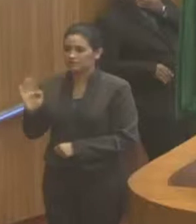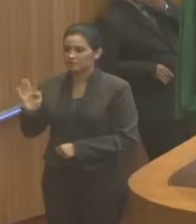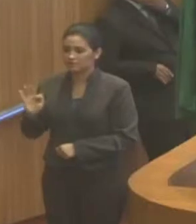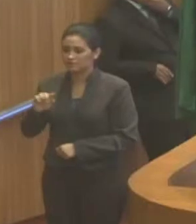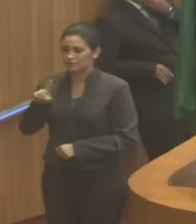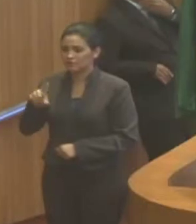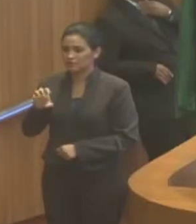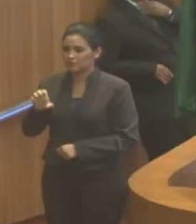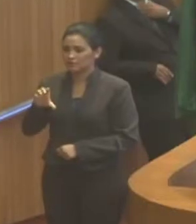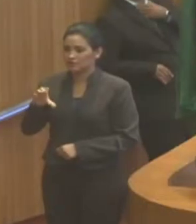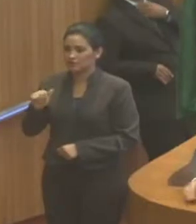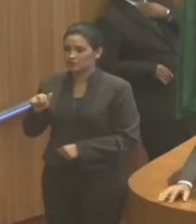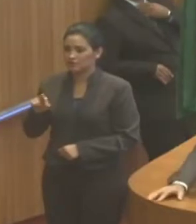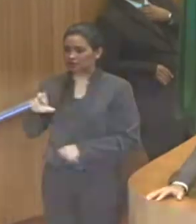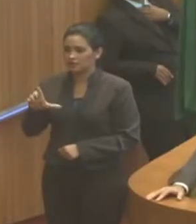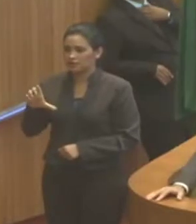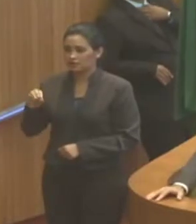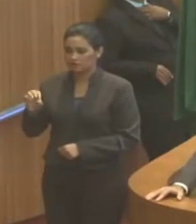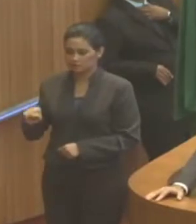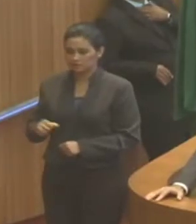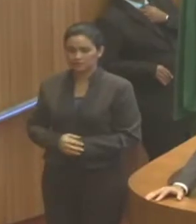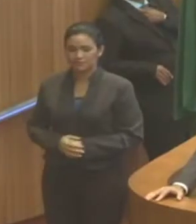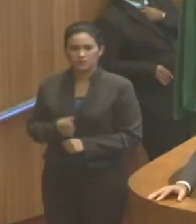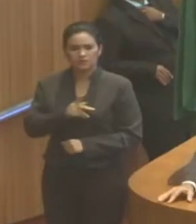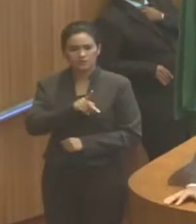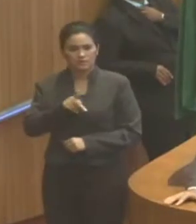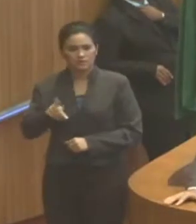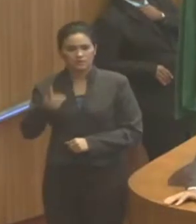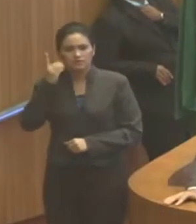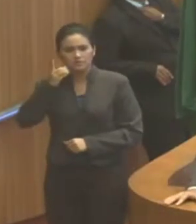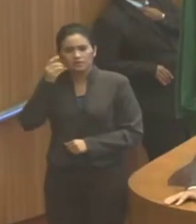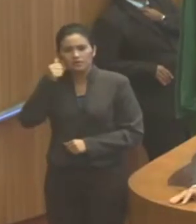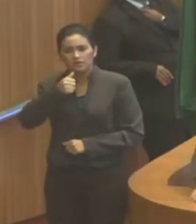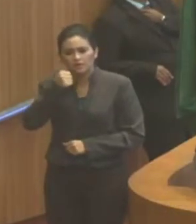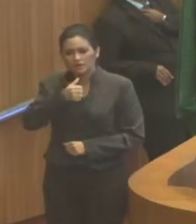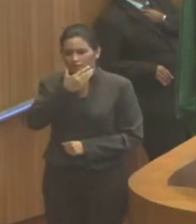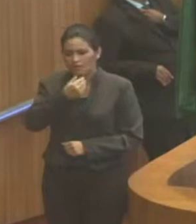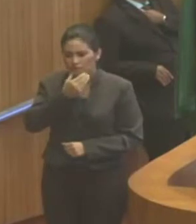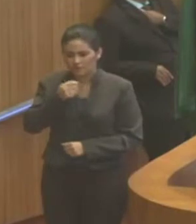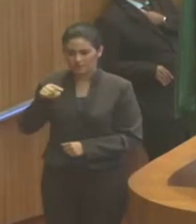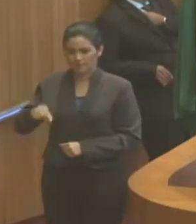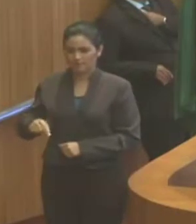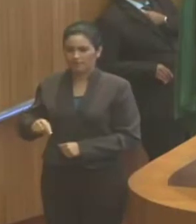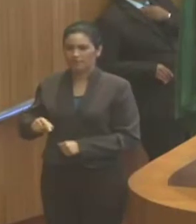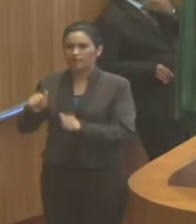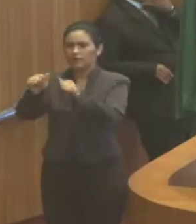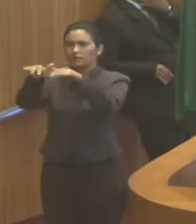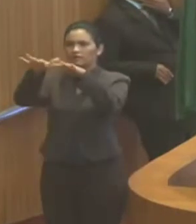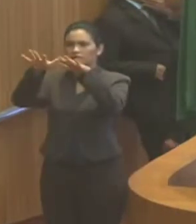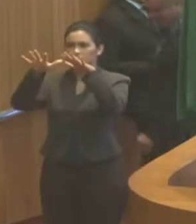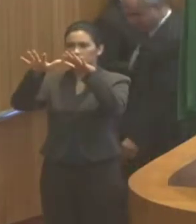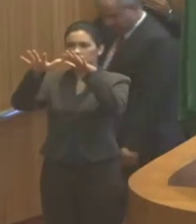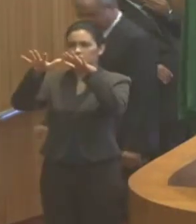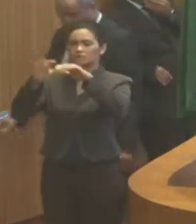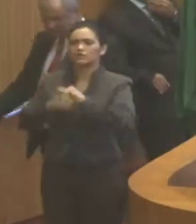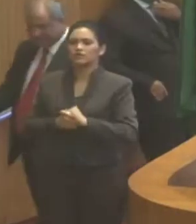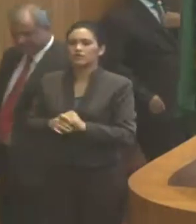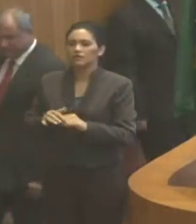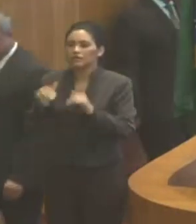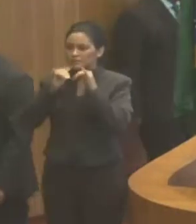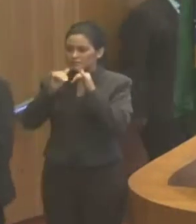Senhor Presidente, deputadas e deputados aqui presentes, galeria, imprensa, membro dessa casa,